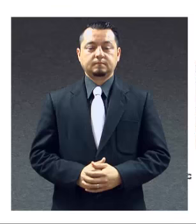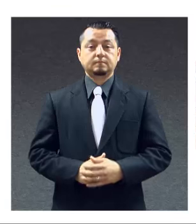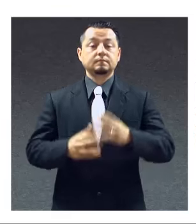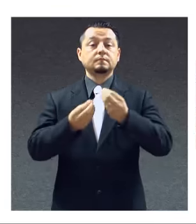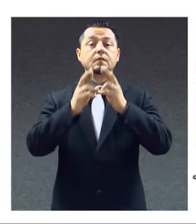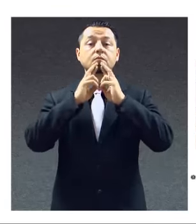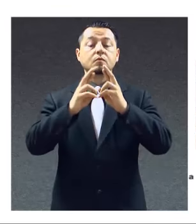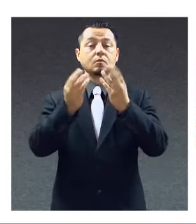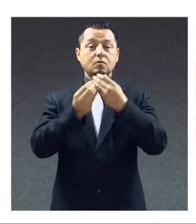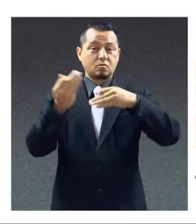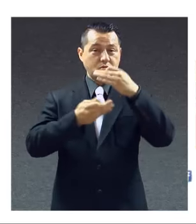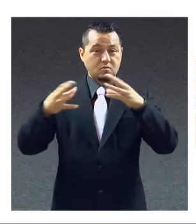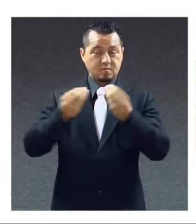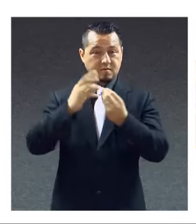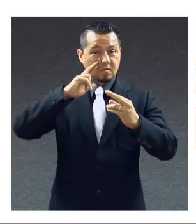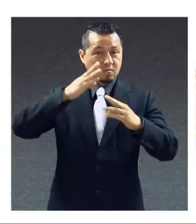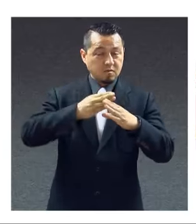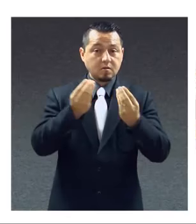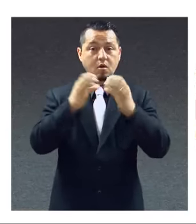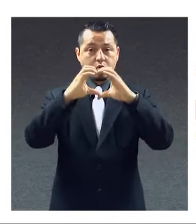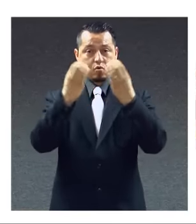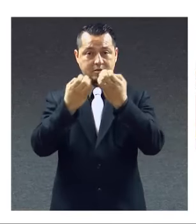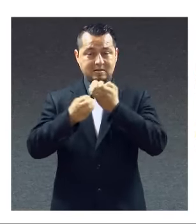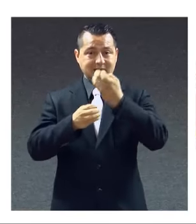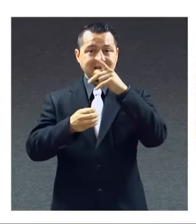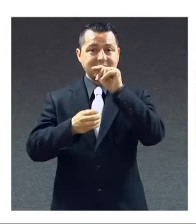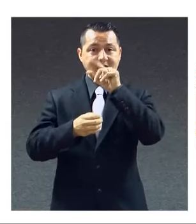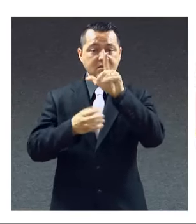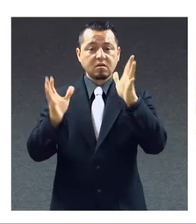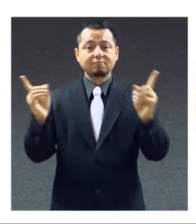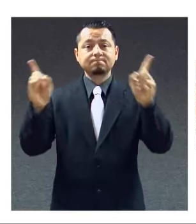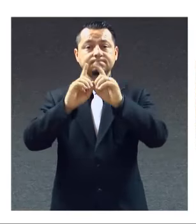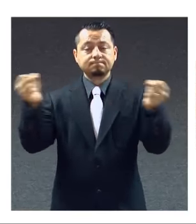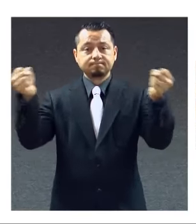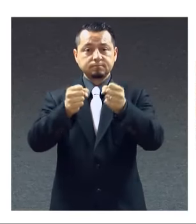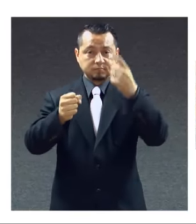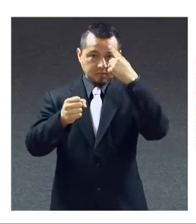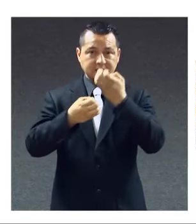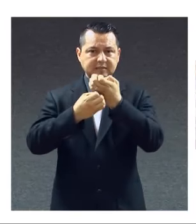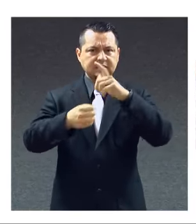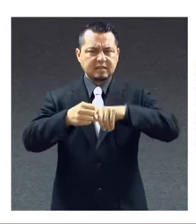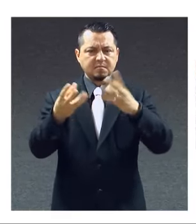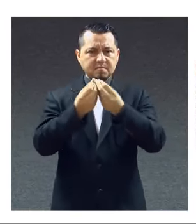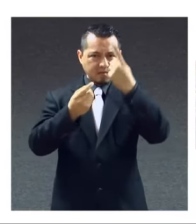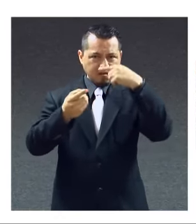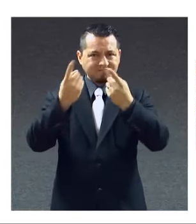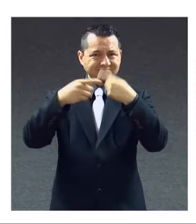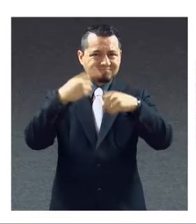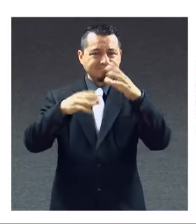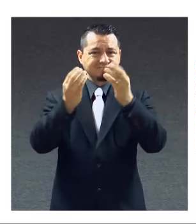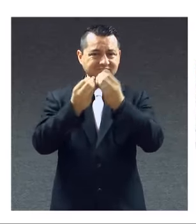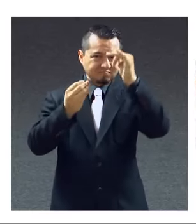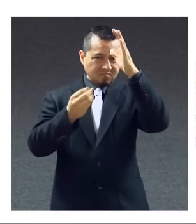En respuesta a una de las principales responsabilidades, el Congreso de Jalisco recibió en comparecencia a los secretarios estatales para dialogar